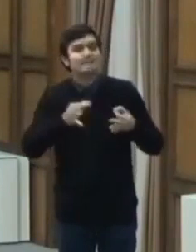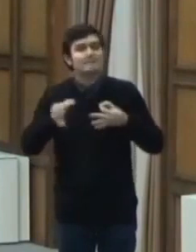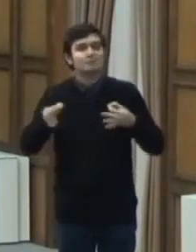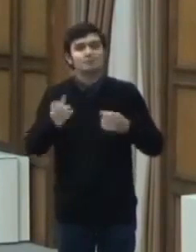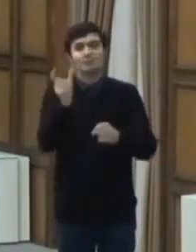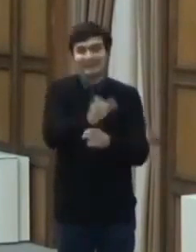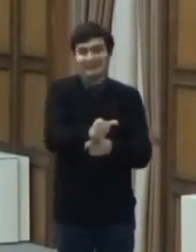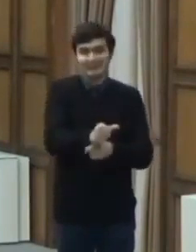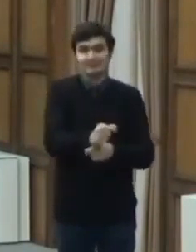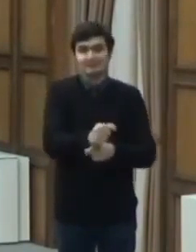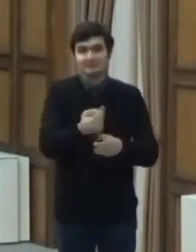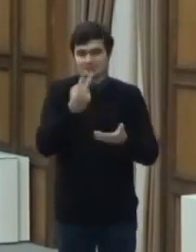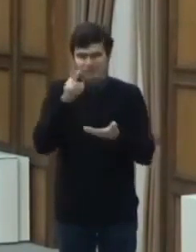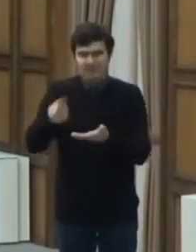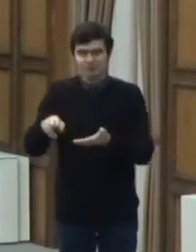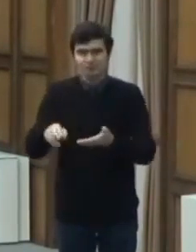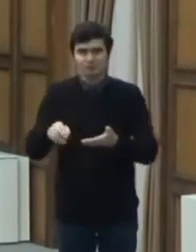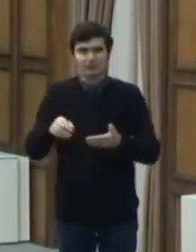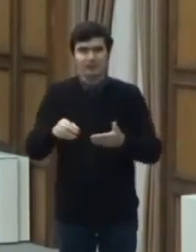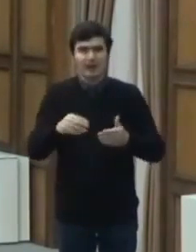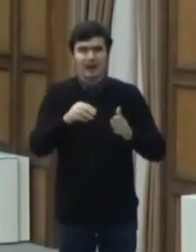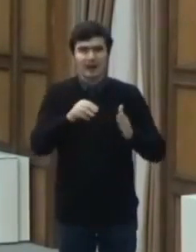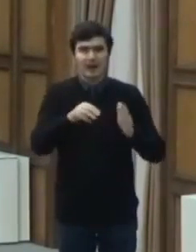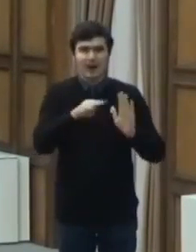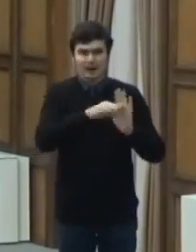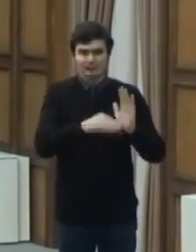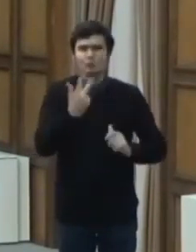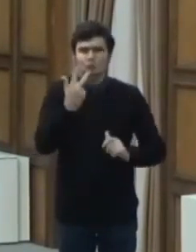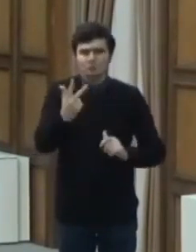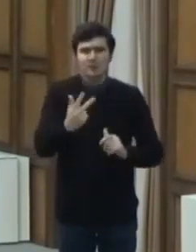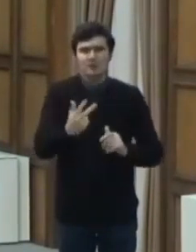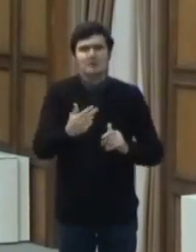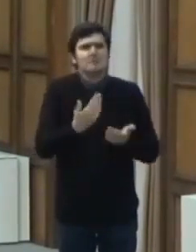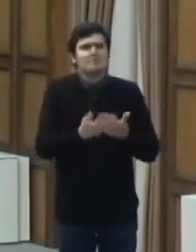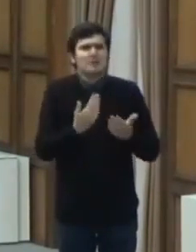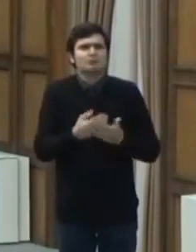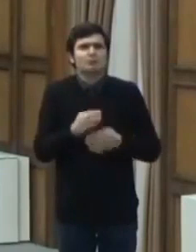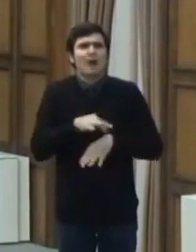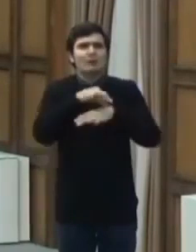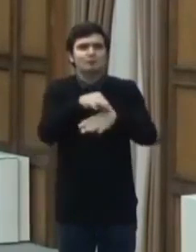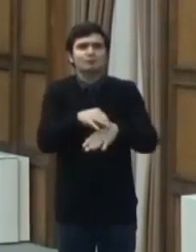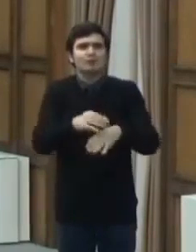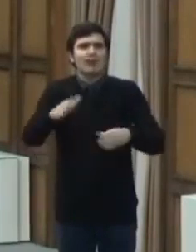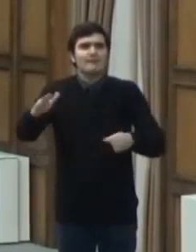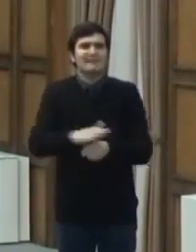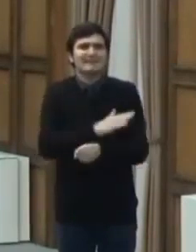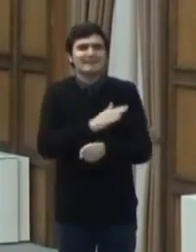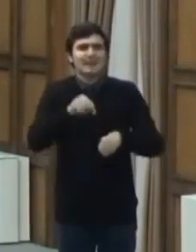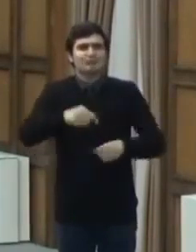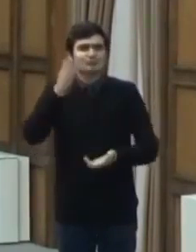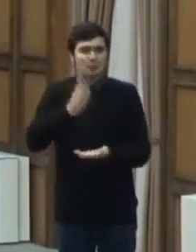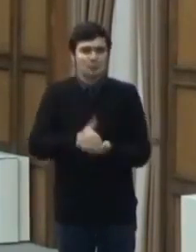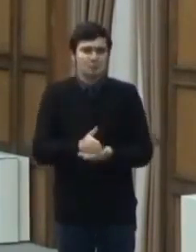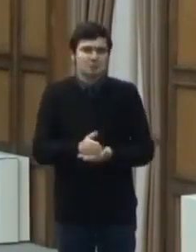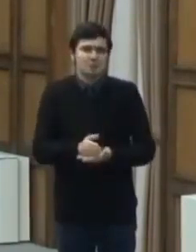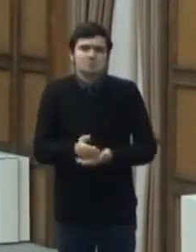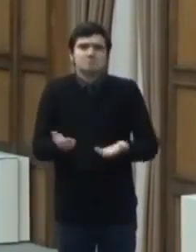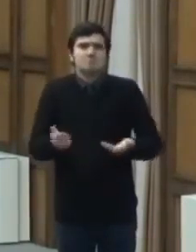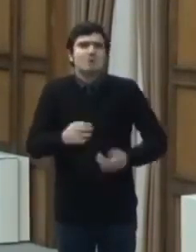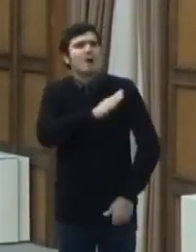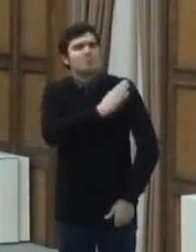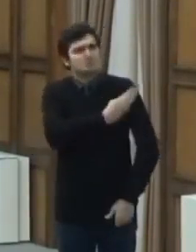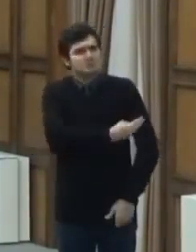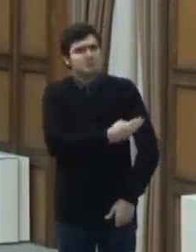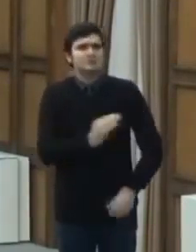la articolul 3 necesare aducerii la îndeplinire a prezentei hotărâri, autoritățile administrației